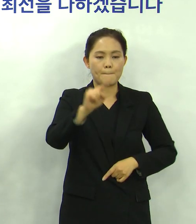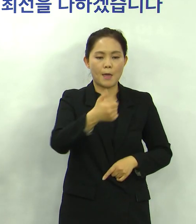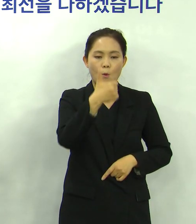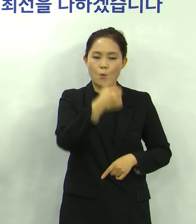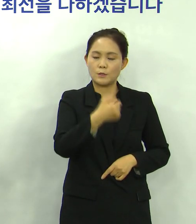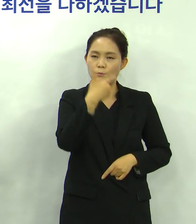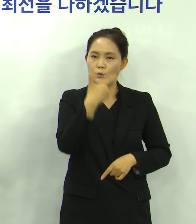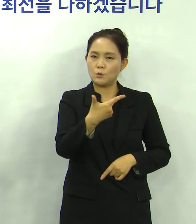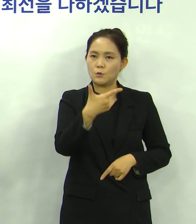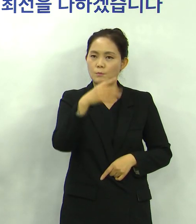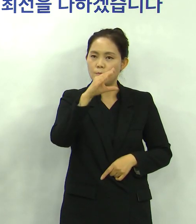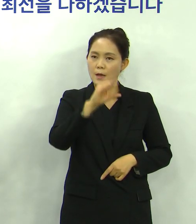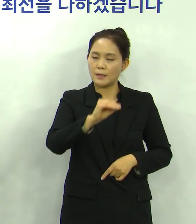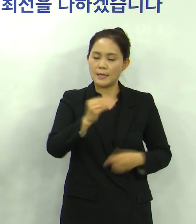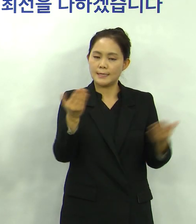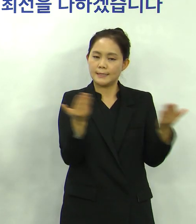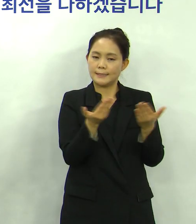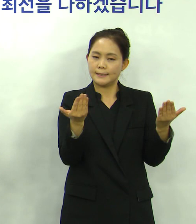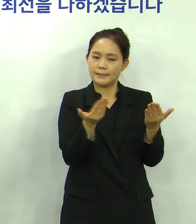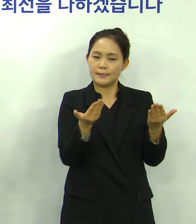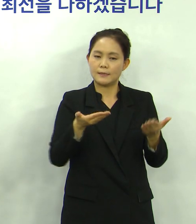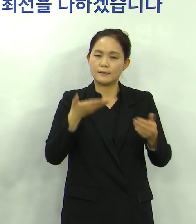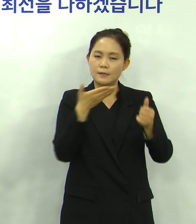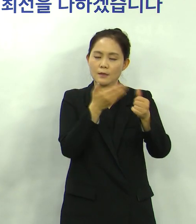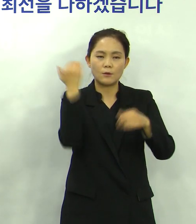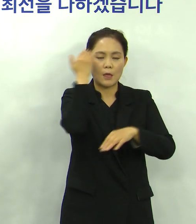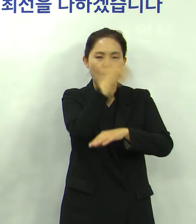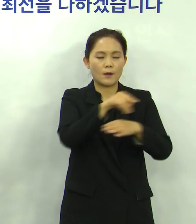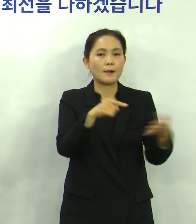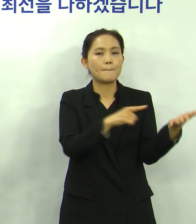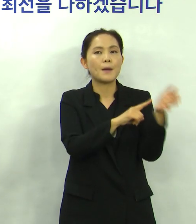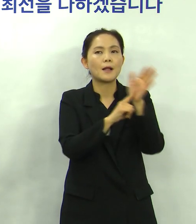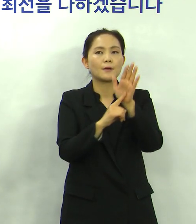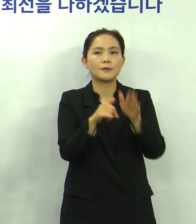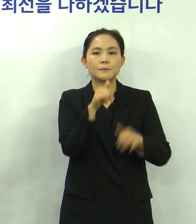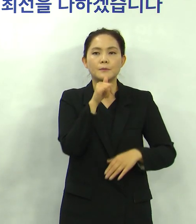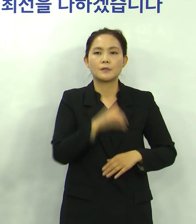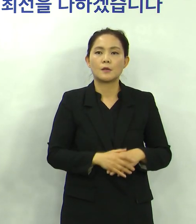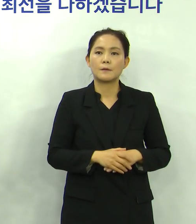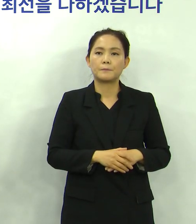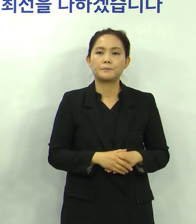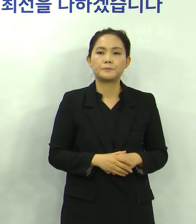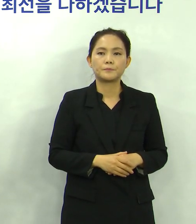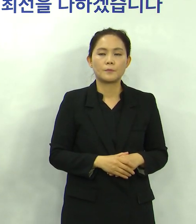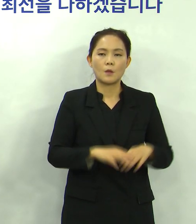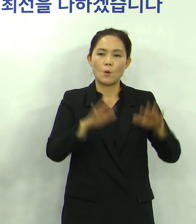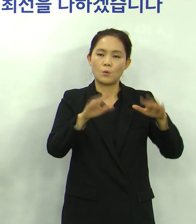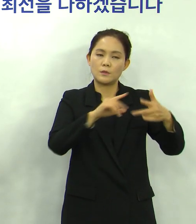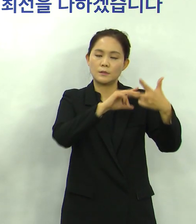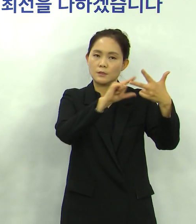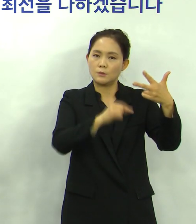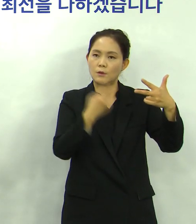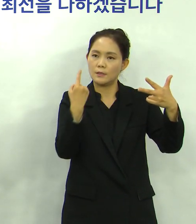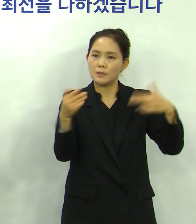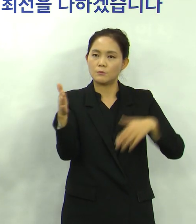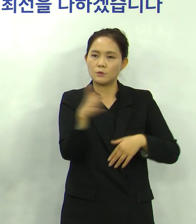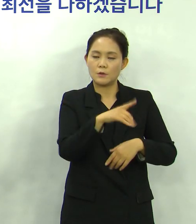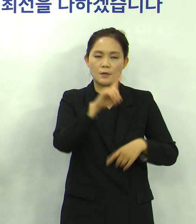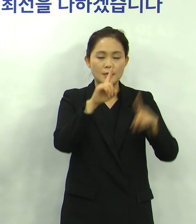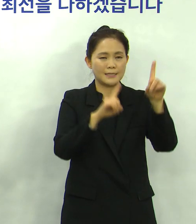156만 개 일자리 제공 계획을 밝힌 바 있습니다 이와 관련해 우리 시는 오는 7월 1일부터